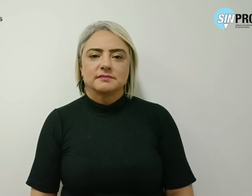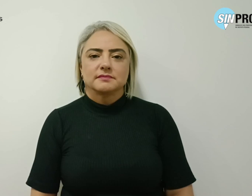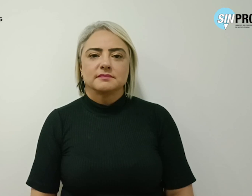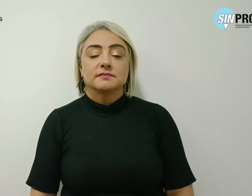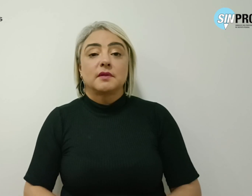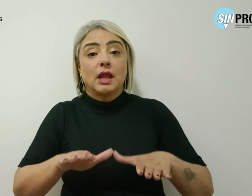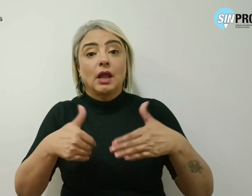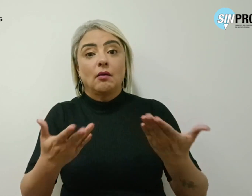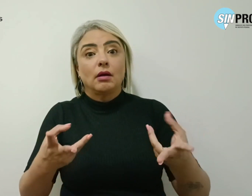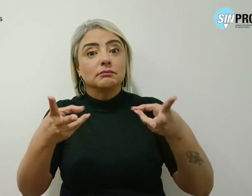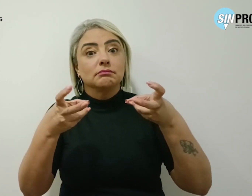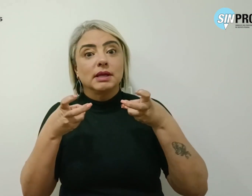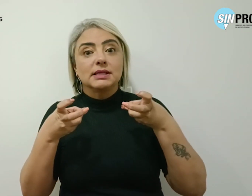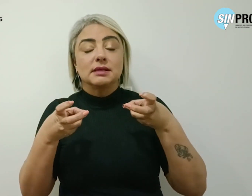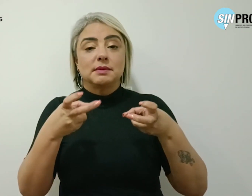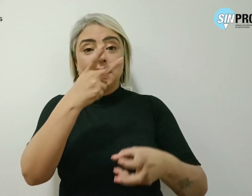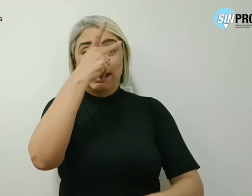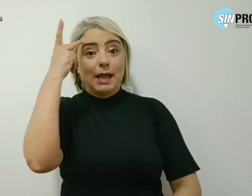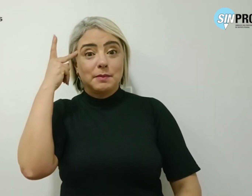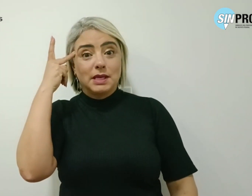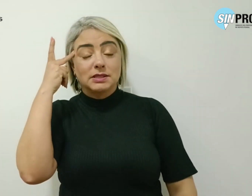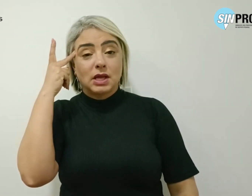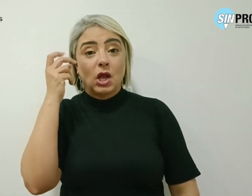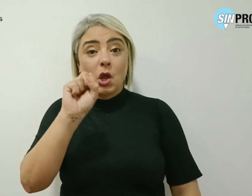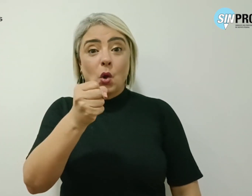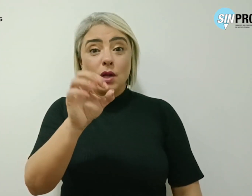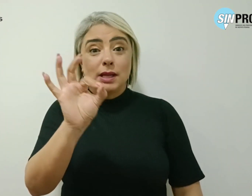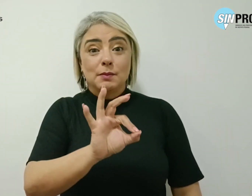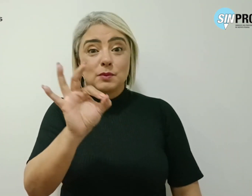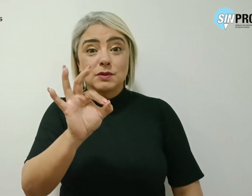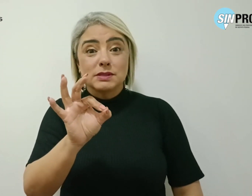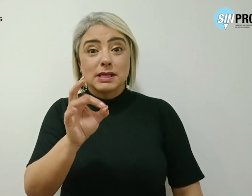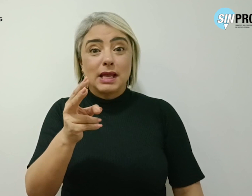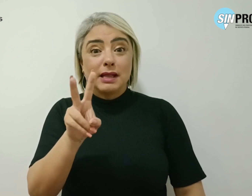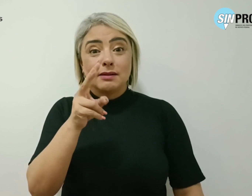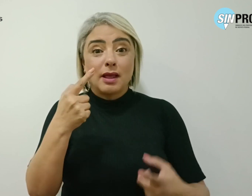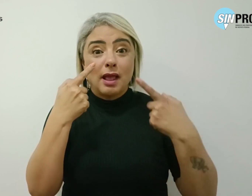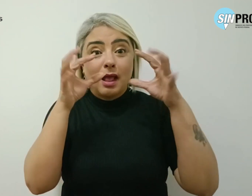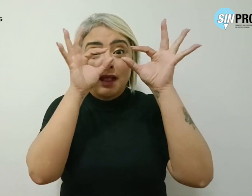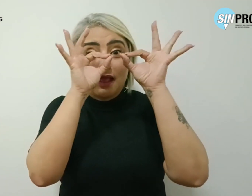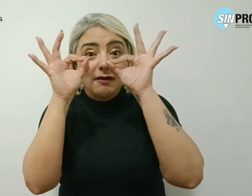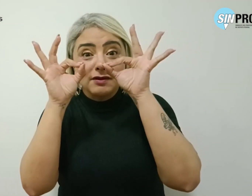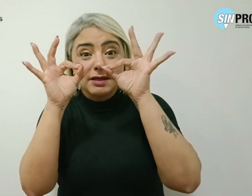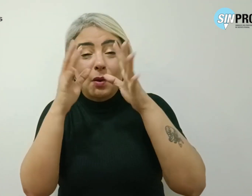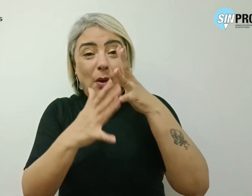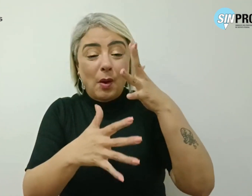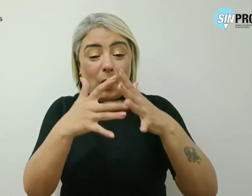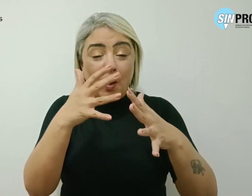Quando percebemos que a pessoa está com 80% da visão comprometida e praticamente sem